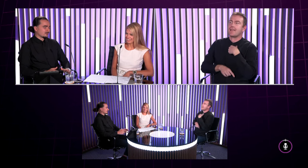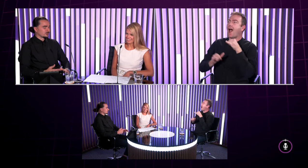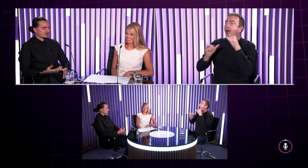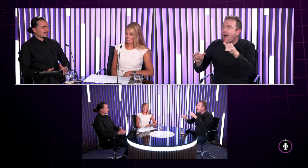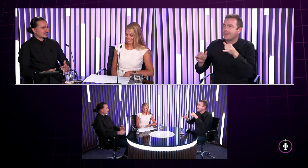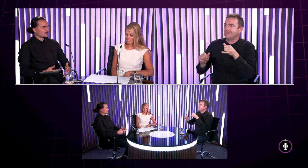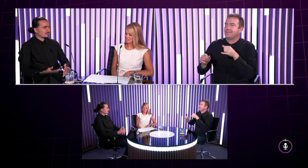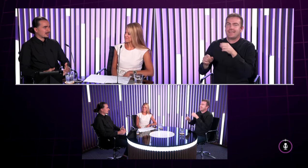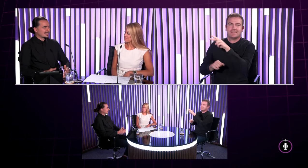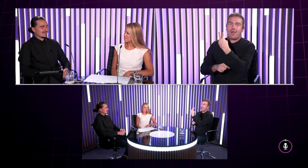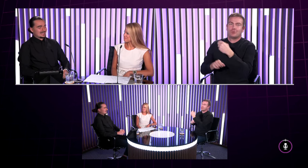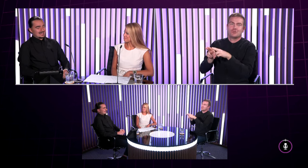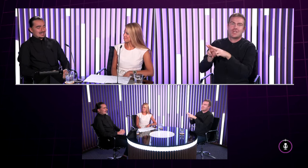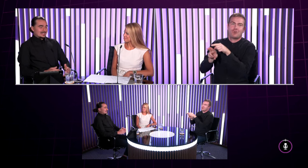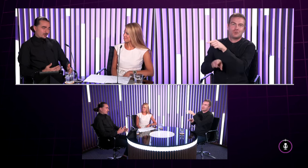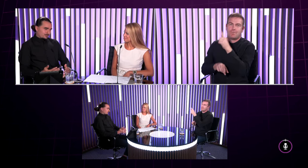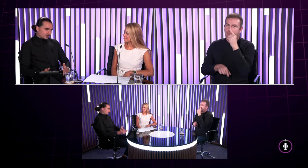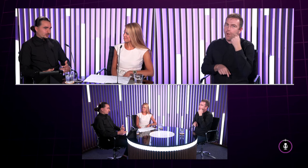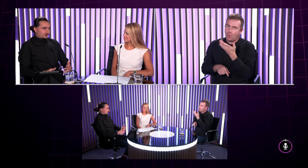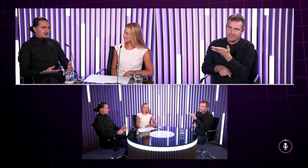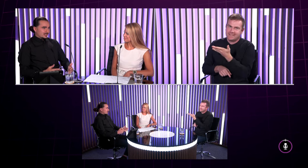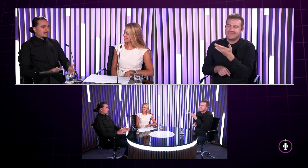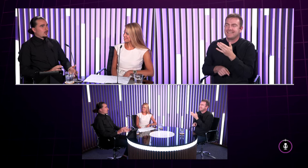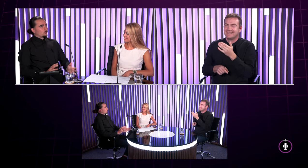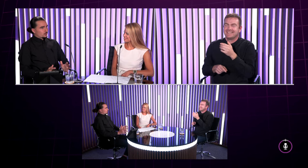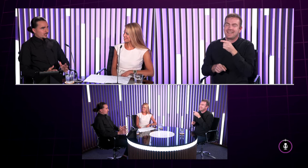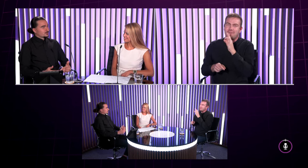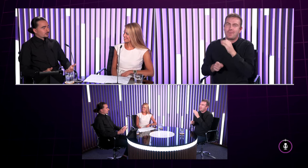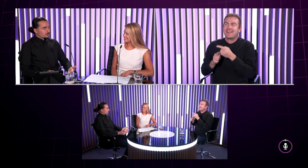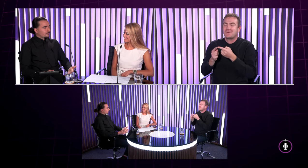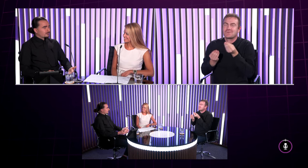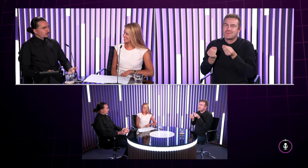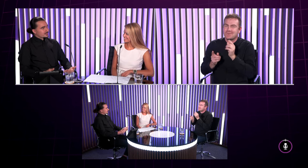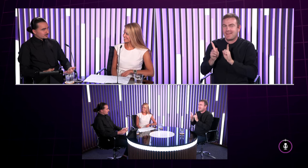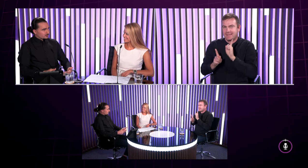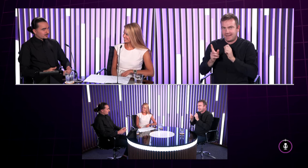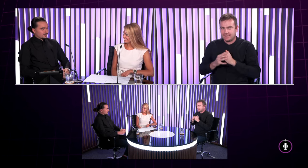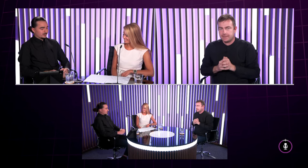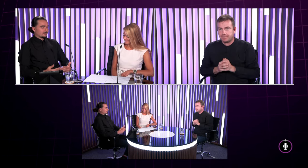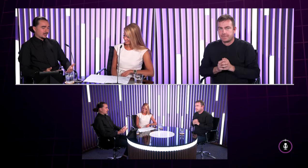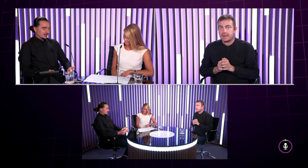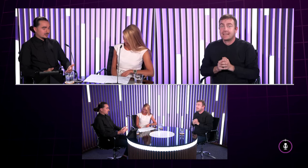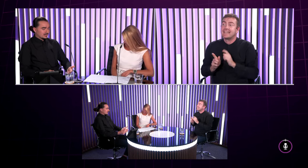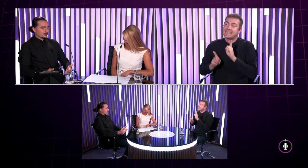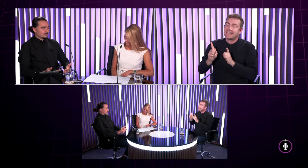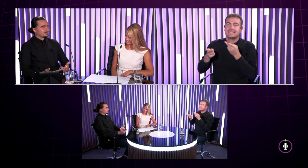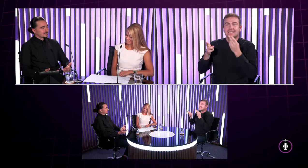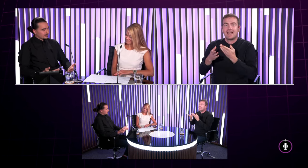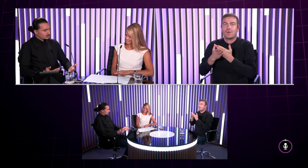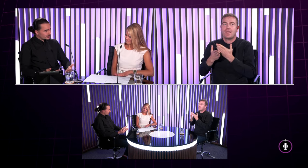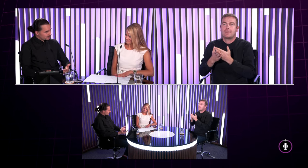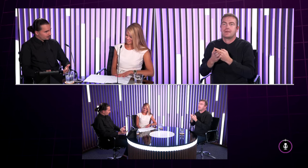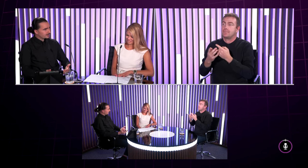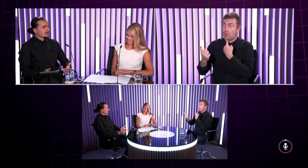nepočujúci tak môžem si teda niečo zamrmlať ako toto že sa teda otočia až po tom to poviem to je tiež skúsenosť lebo tak párkrátu sa stalo že